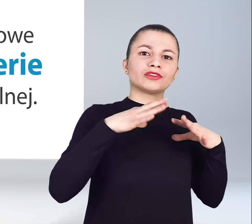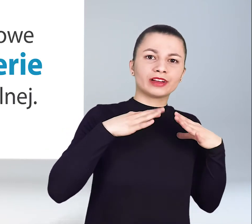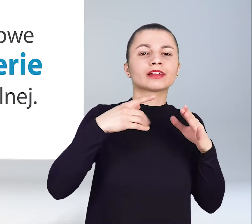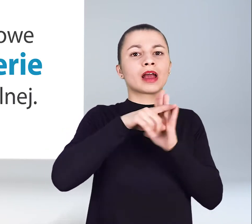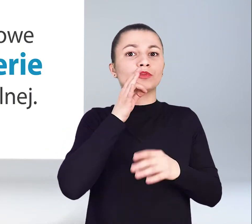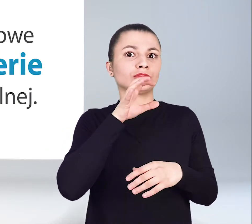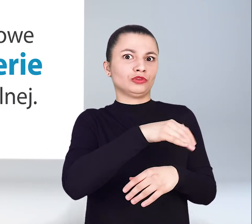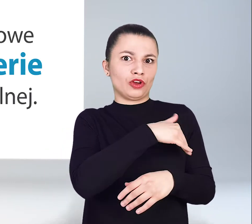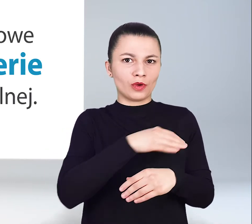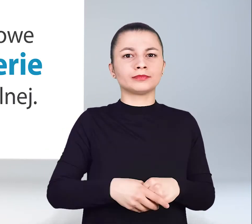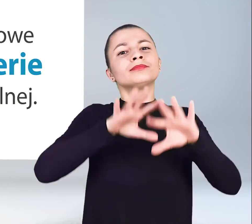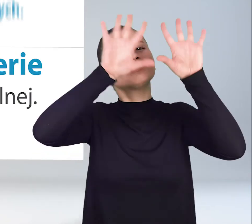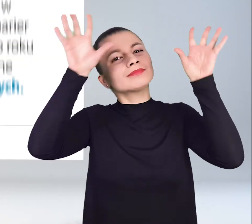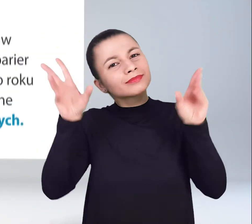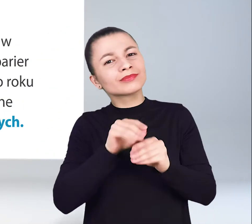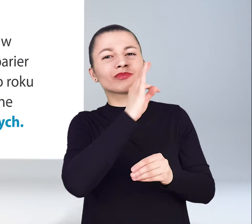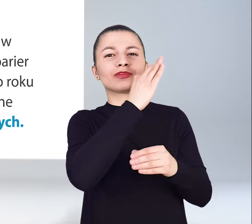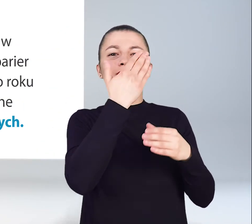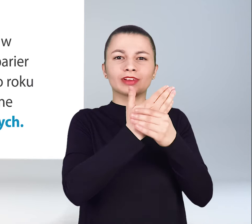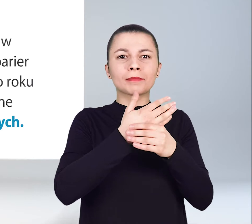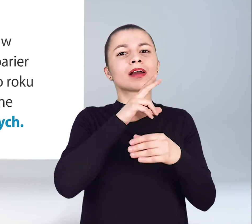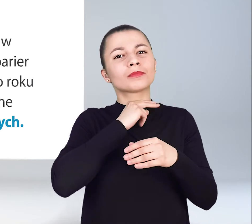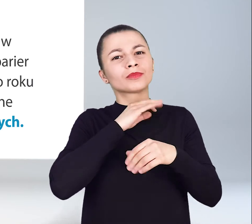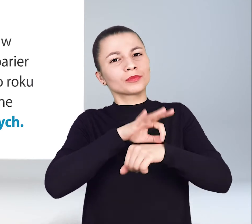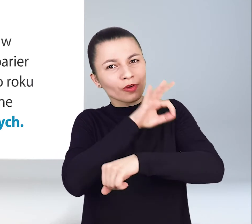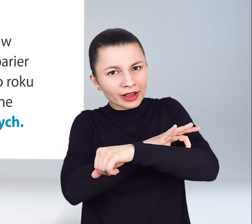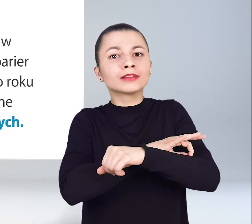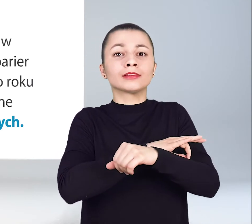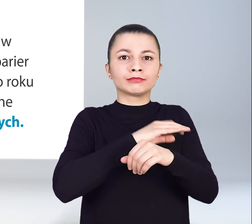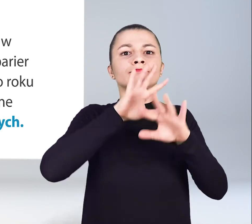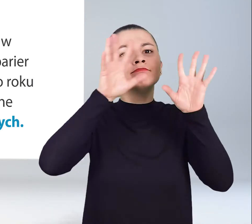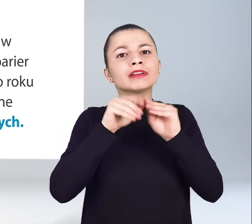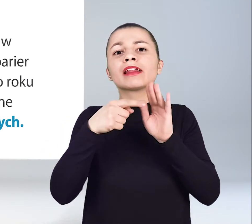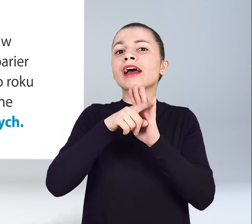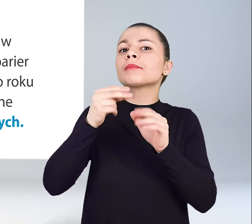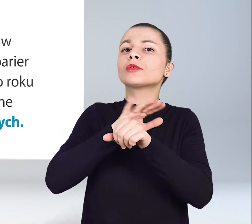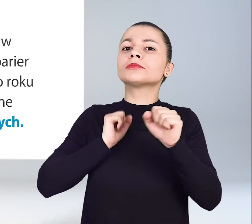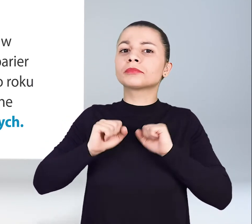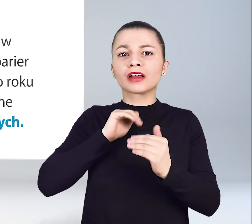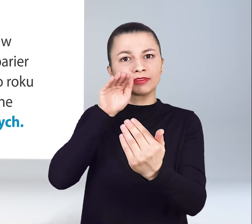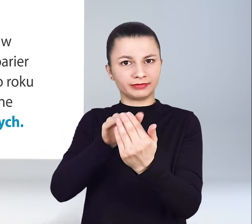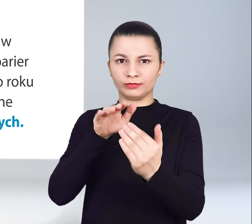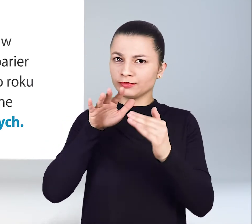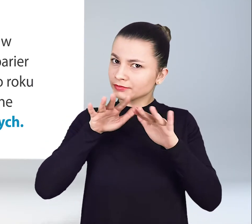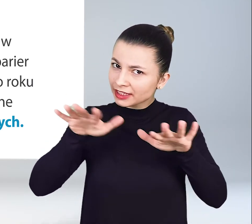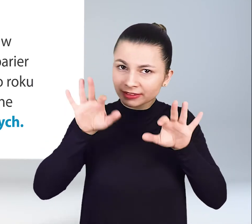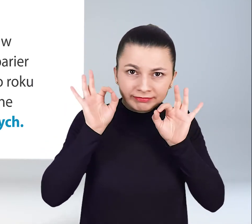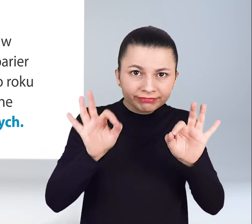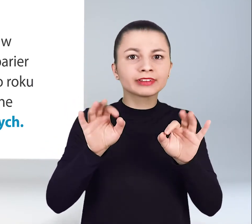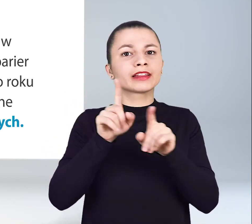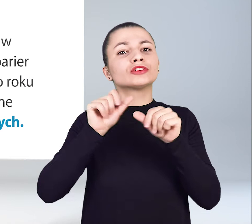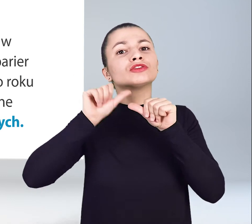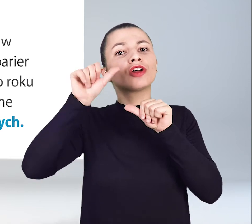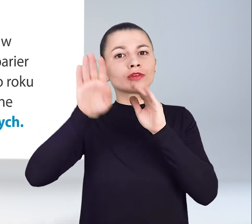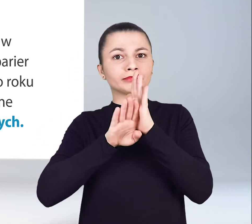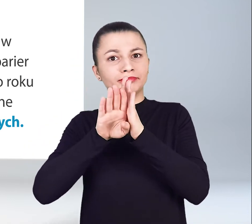ferie dla młodzieży szkolnej. Obiekty należące do spółki Projekt Kępno w większości pozbawione są bariery architektonicznych i każdego roku